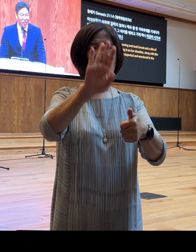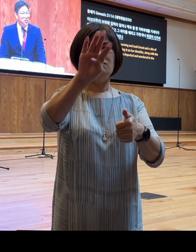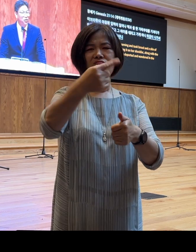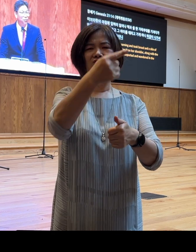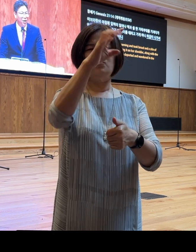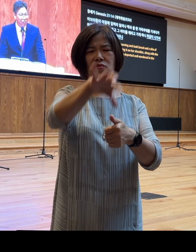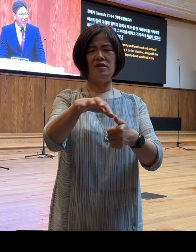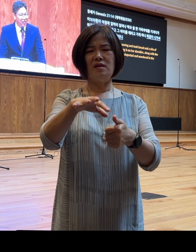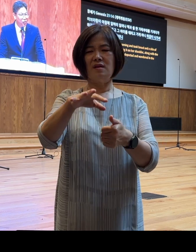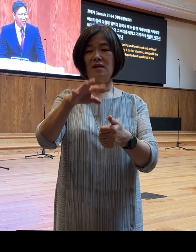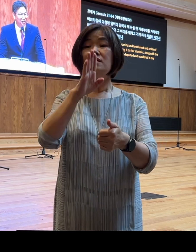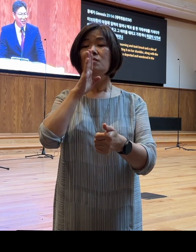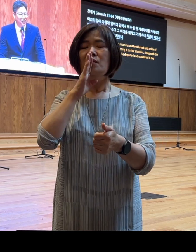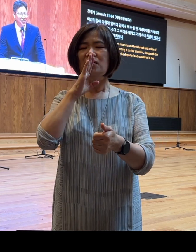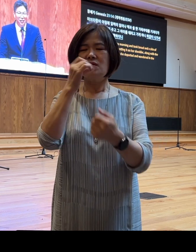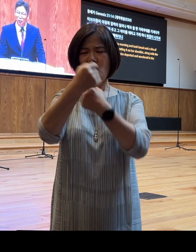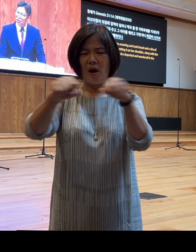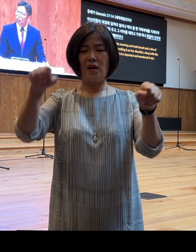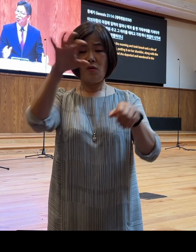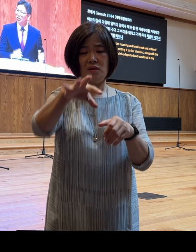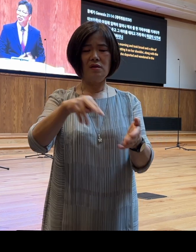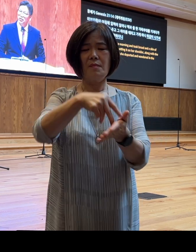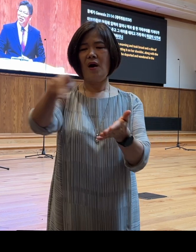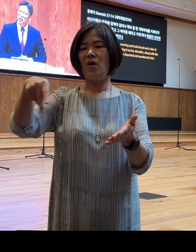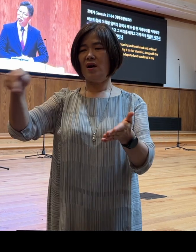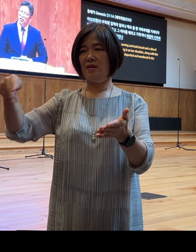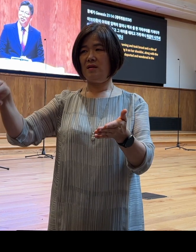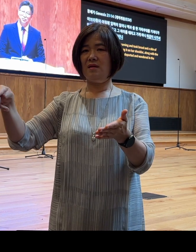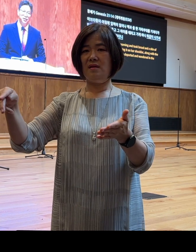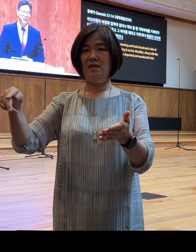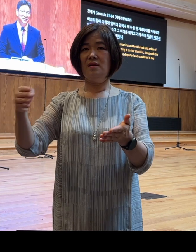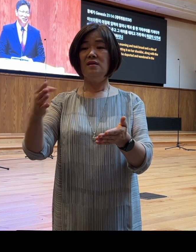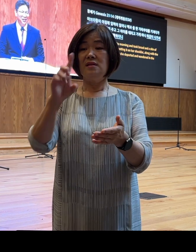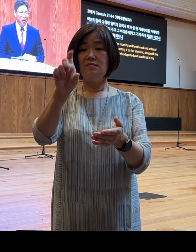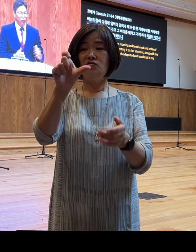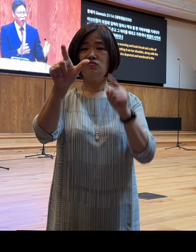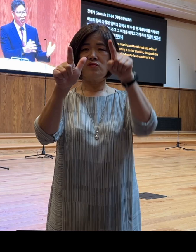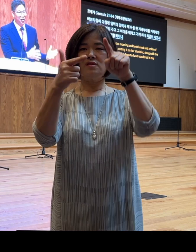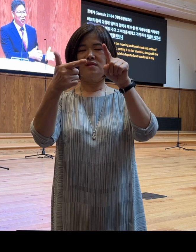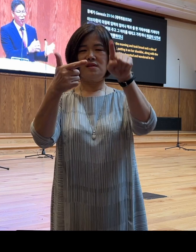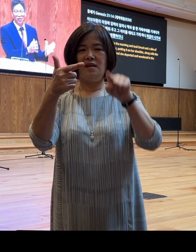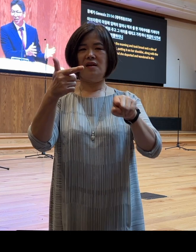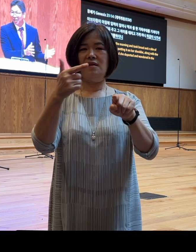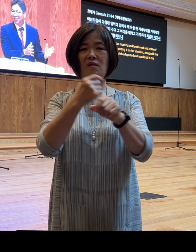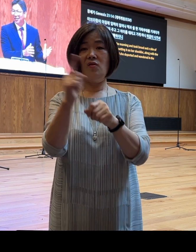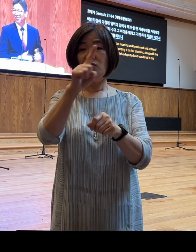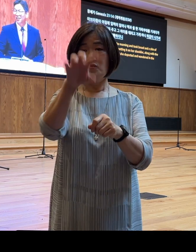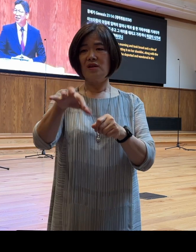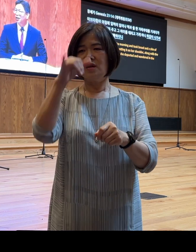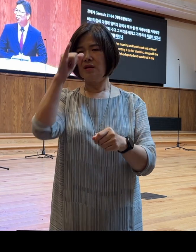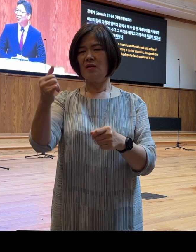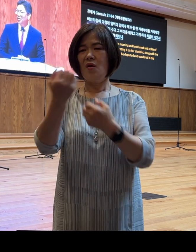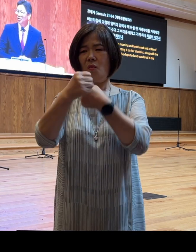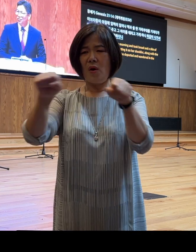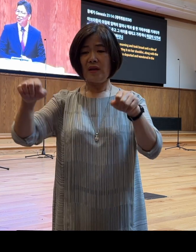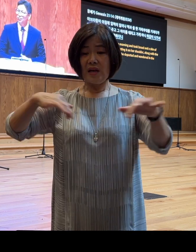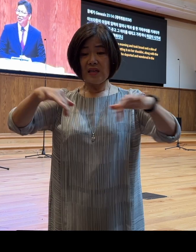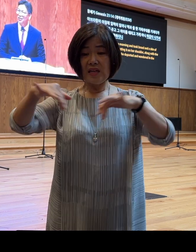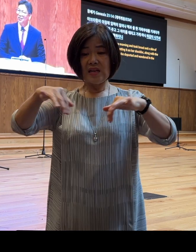방황하더니 여러분 16장에서 하갈이 어디에 있었습니까? 애국으로 내려가는 광야의 길 가운데에 있었습니다 그런데